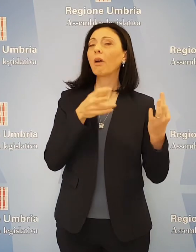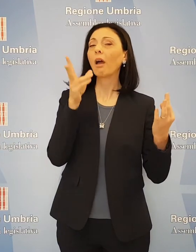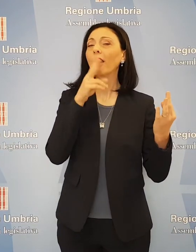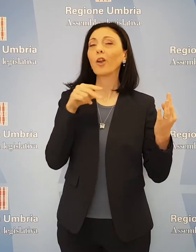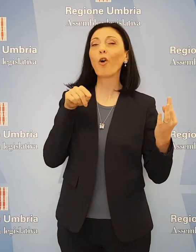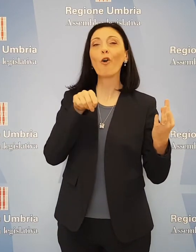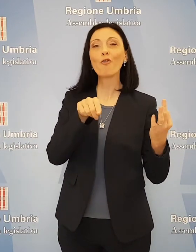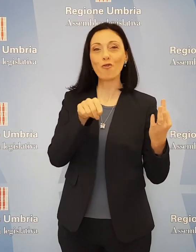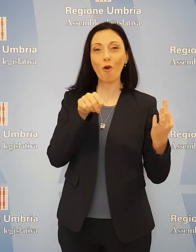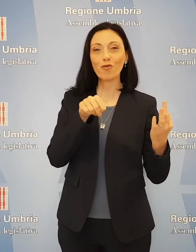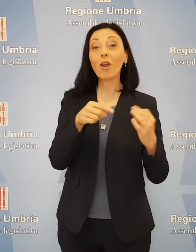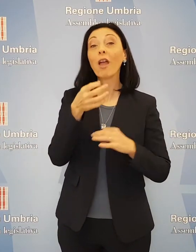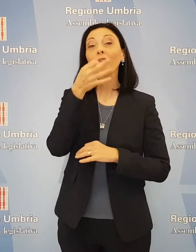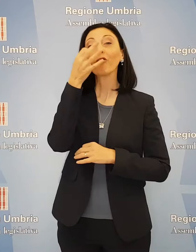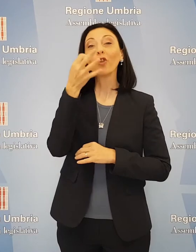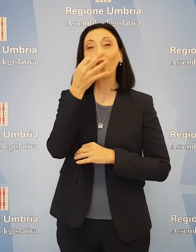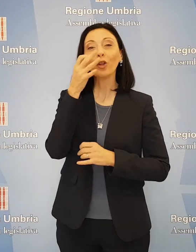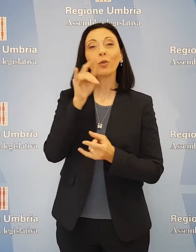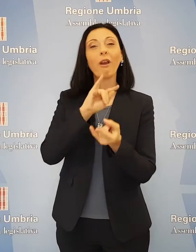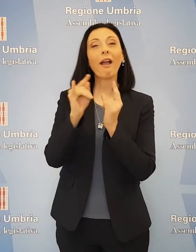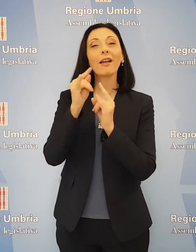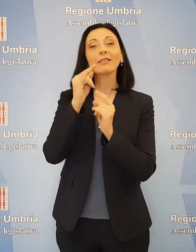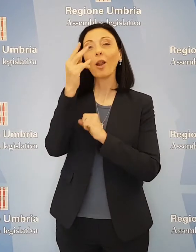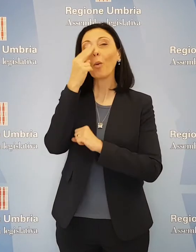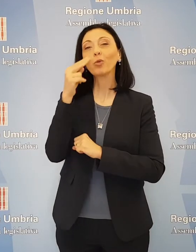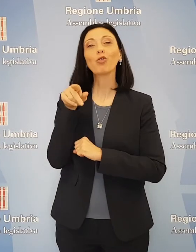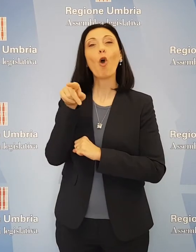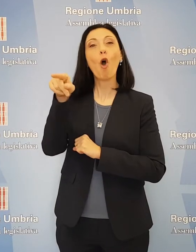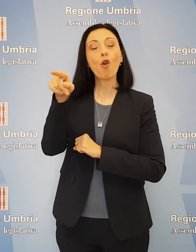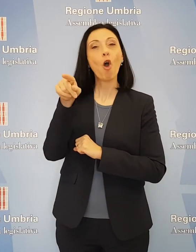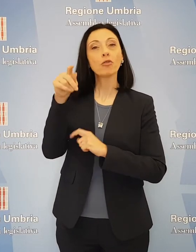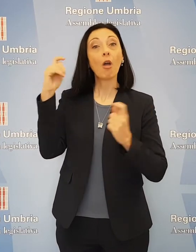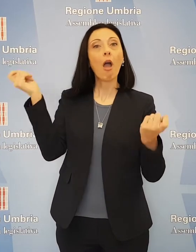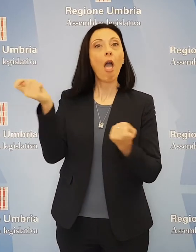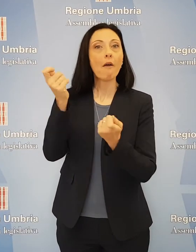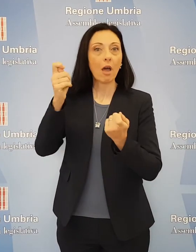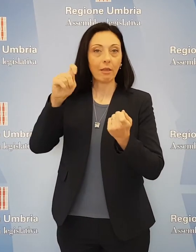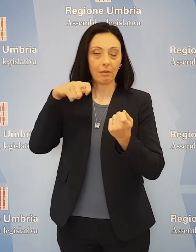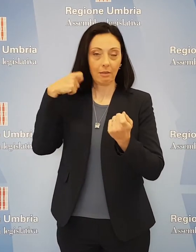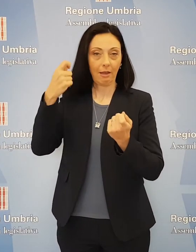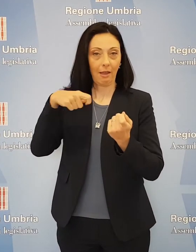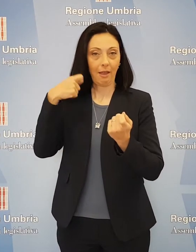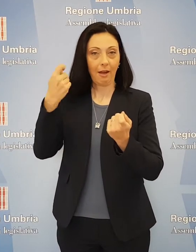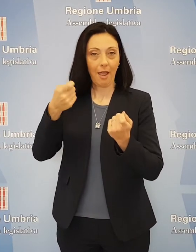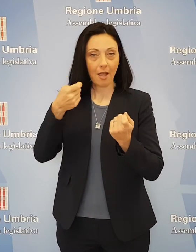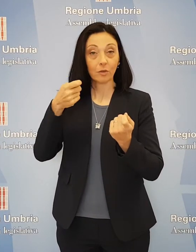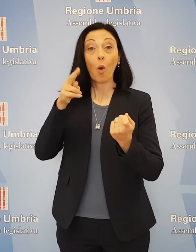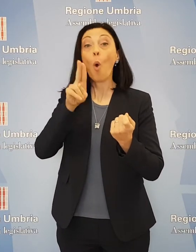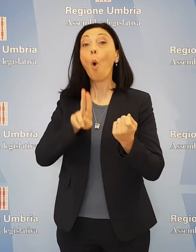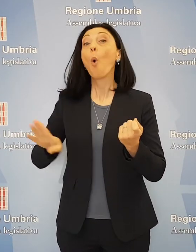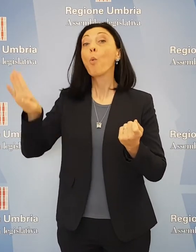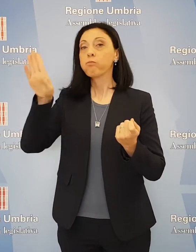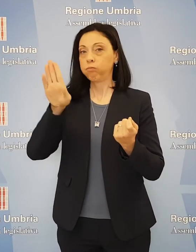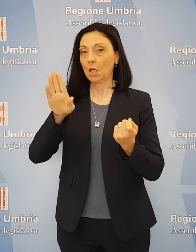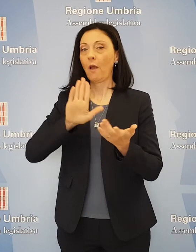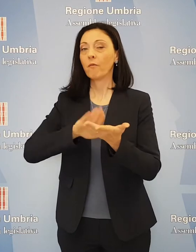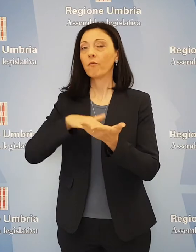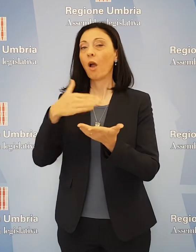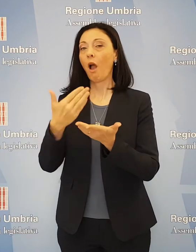riconoscere la fioritura di Castelluccio di Norcia come evento di grande interesse e identitario dell'immagine e